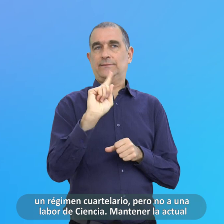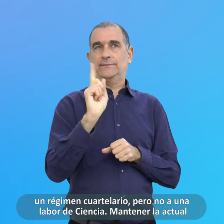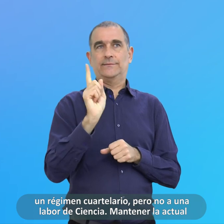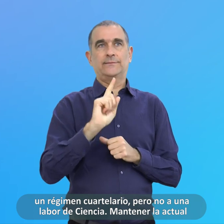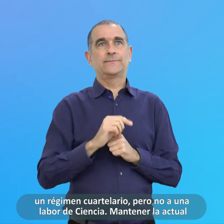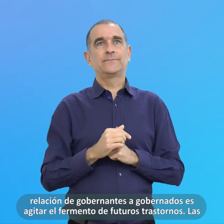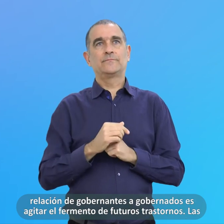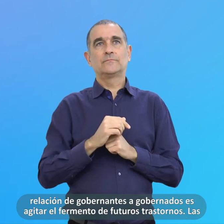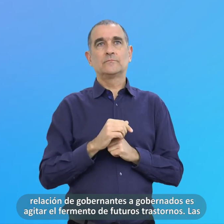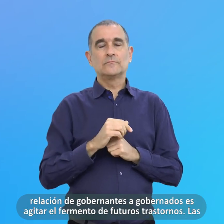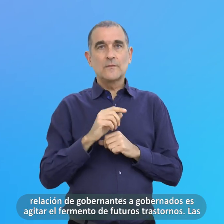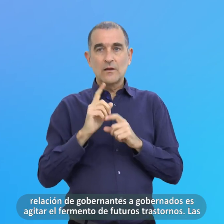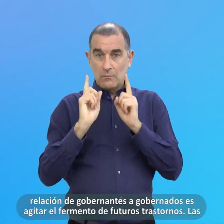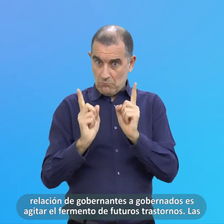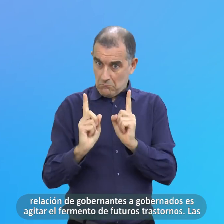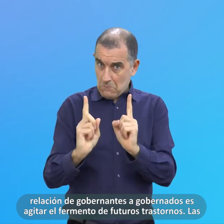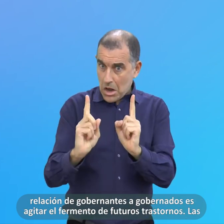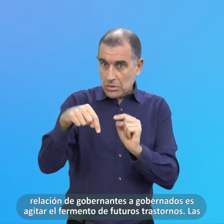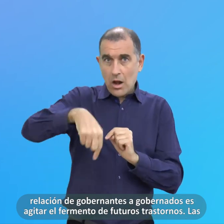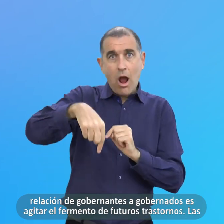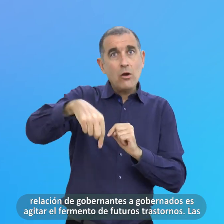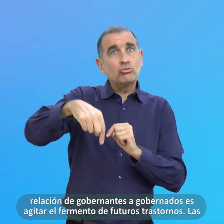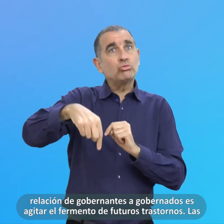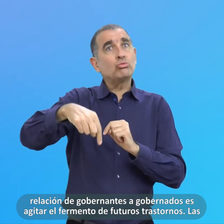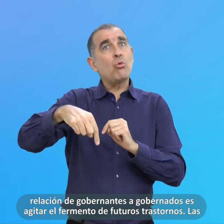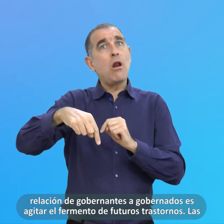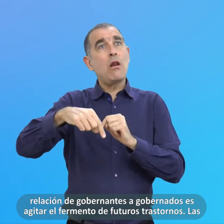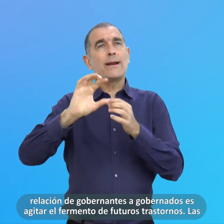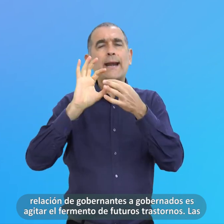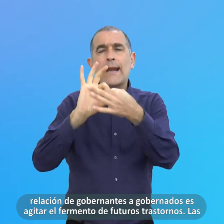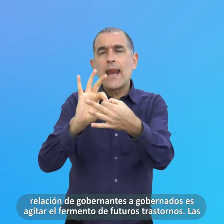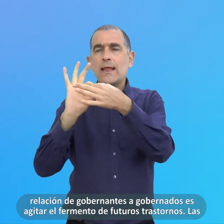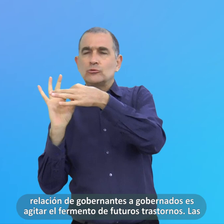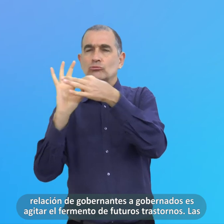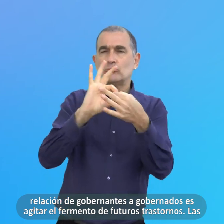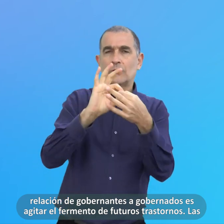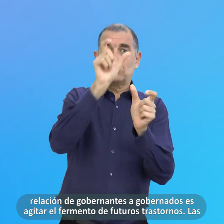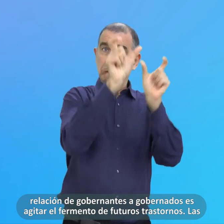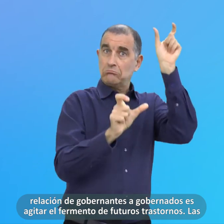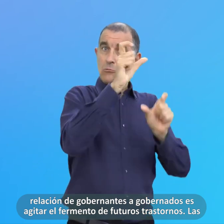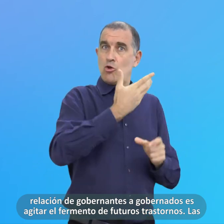Mantener La actual Relación De gobernantes A